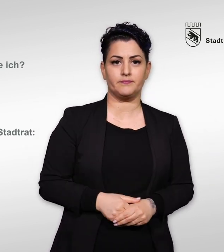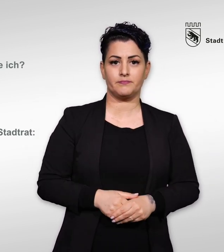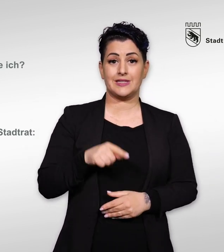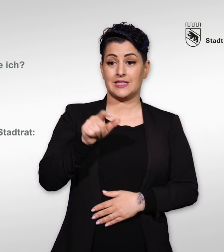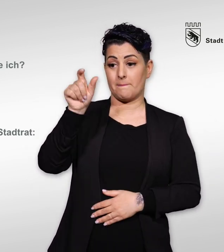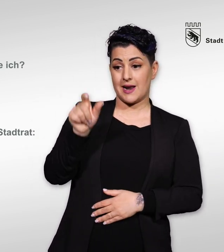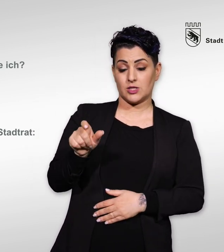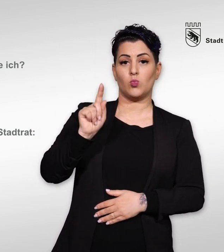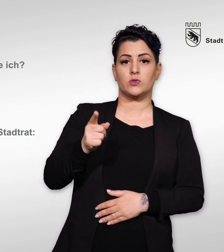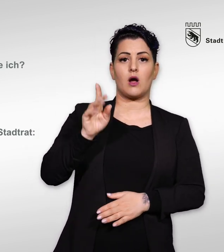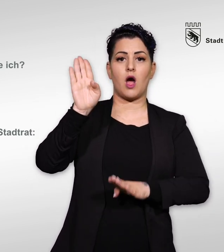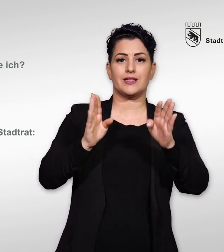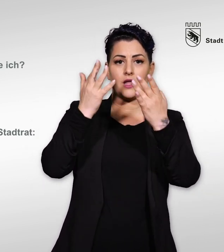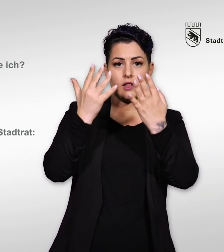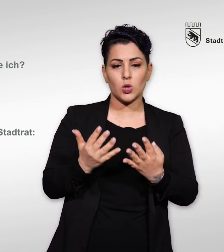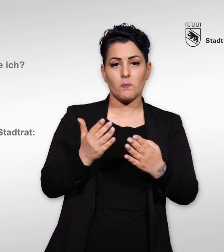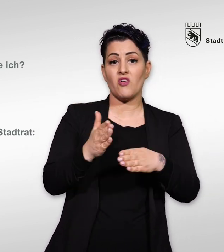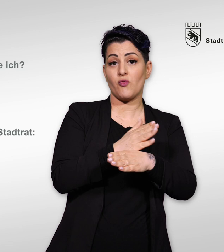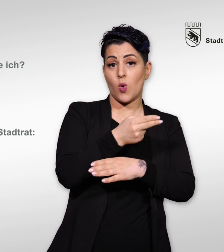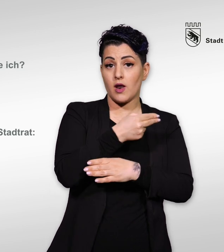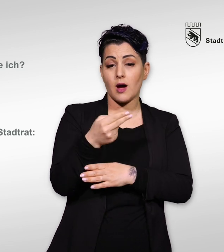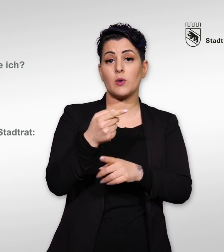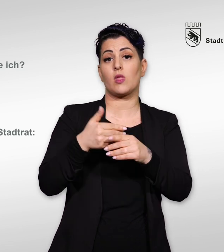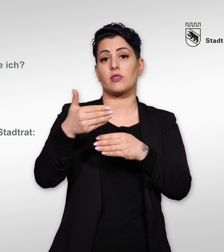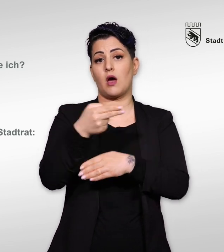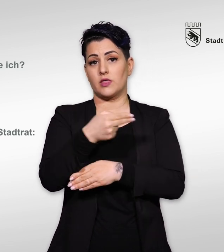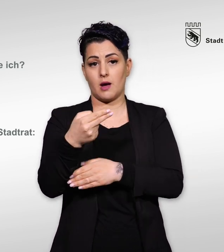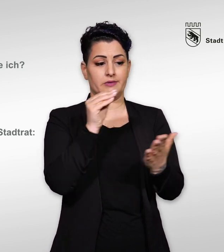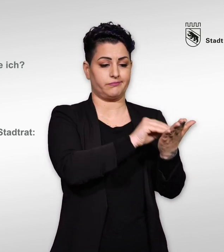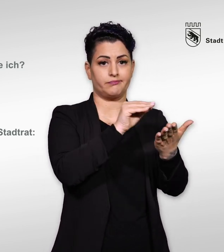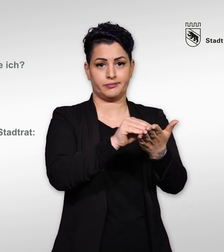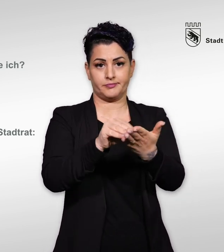Schreiben Sie dafür deren kandidierende Nummer sowie den Vor und Nachnamen auf.